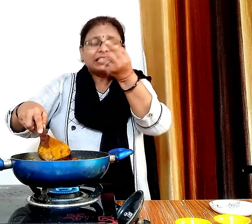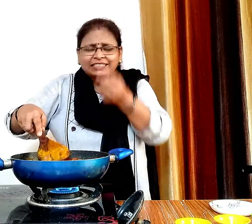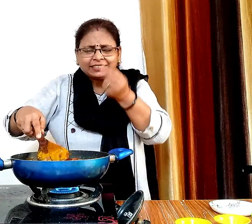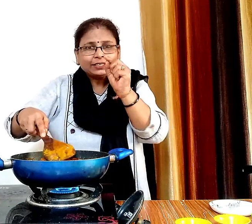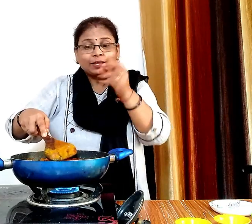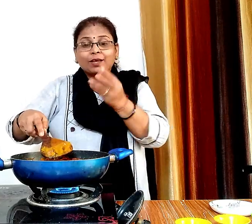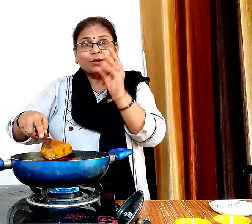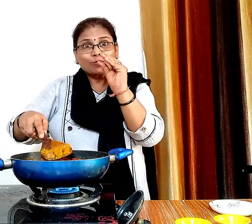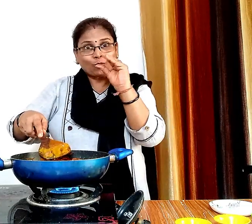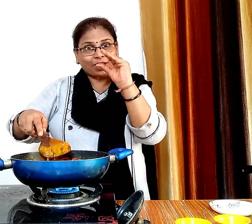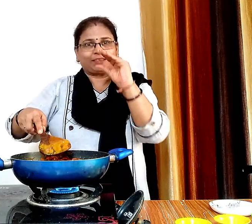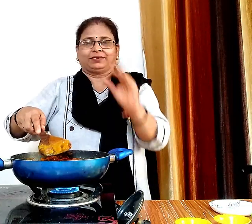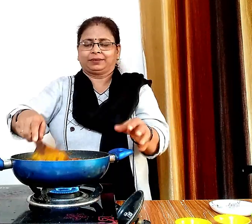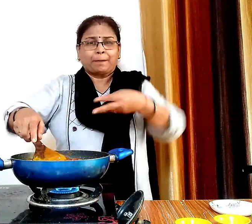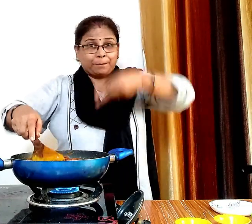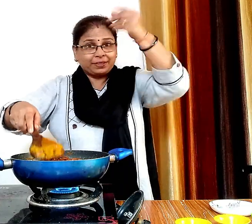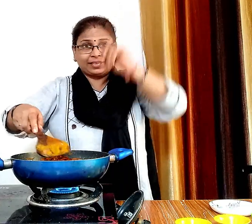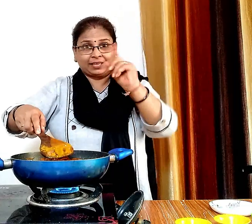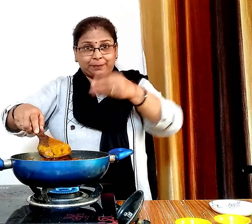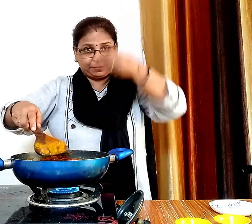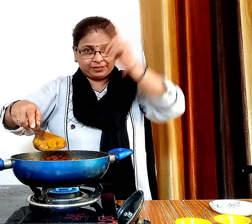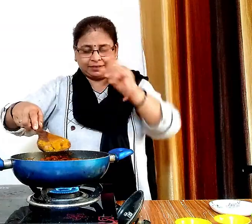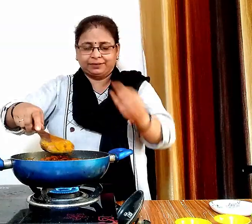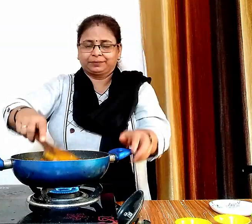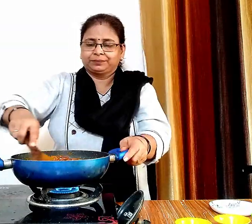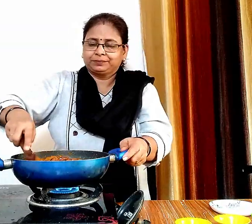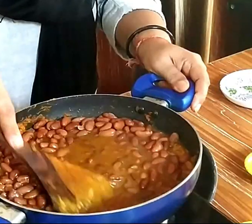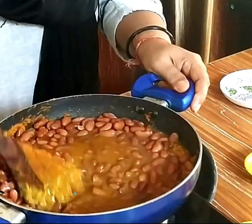ज्यादा मेश भी नहीं करेंगे कि एक दम बतला हो जाए हलका ही मेश करेंगे